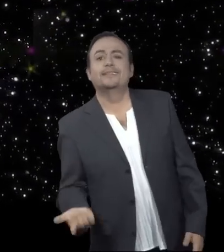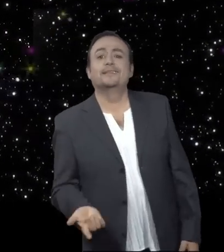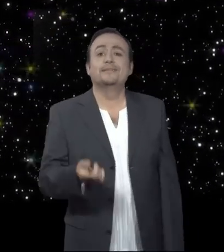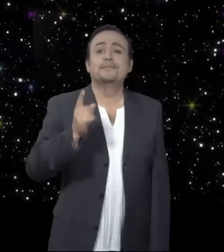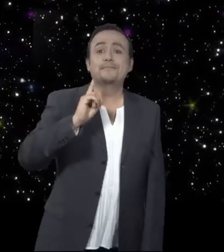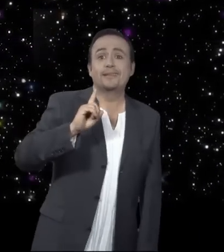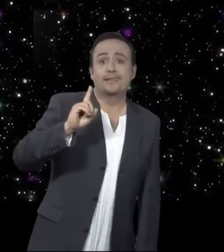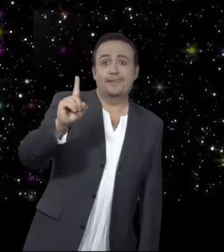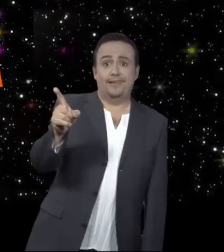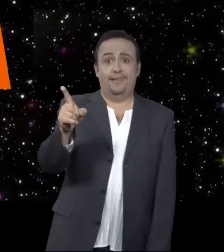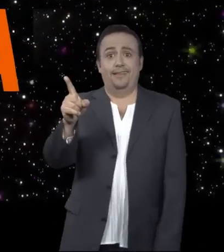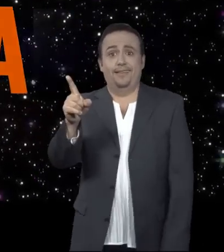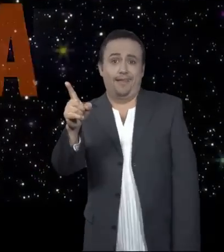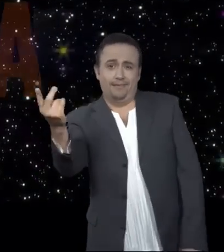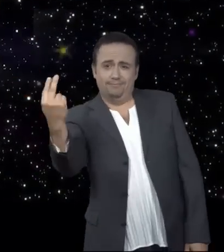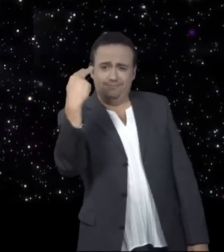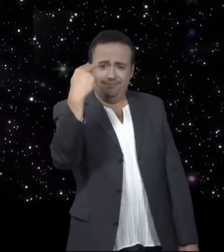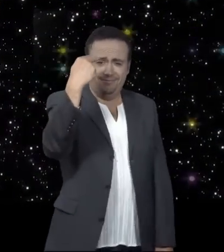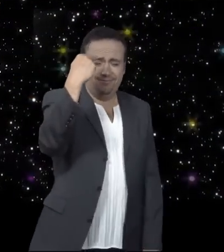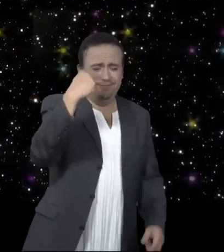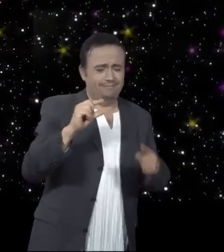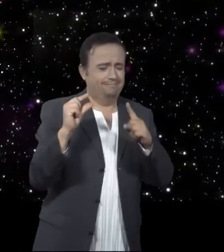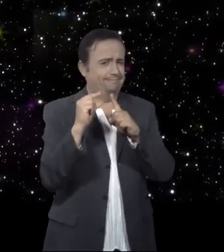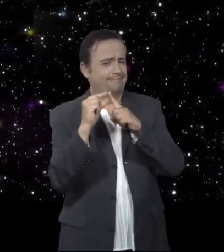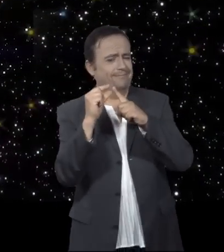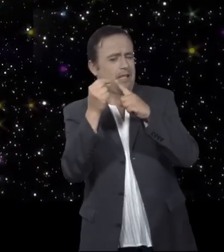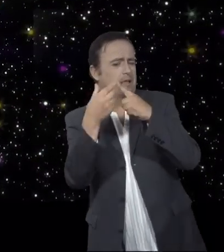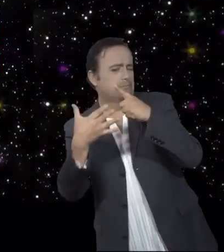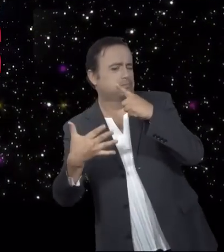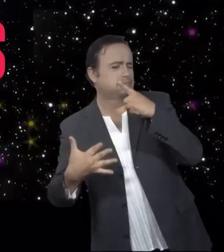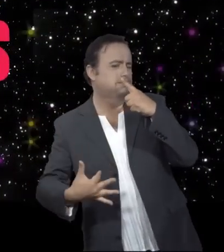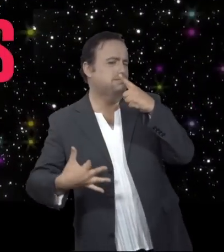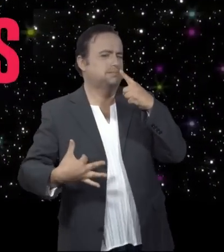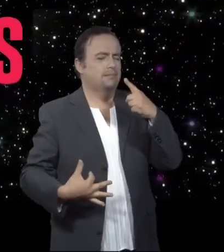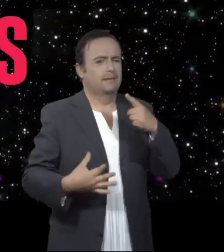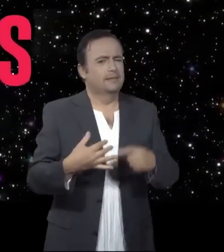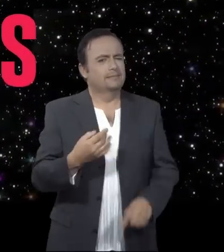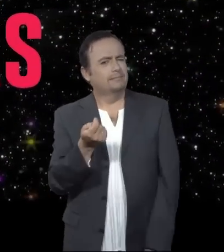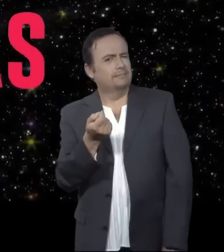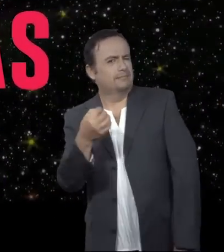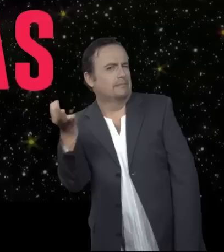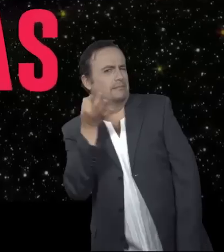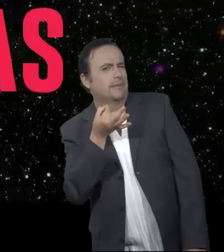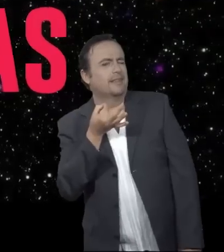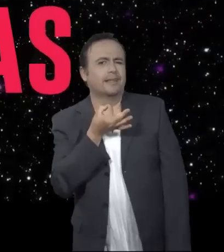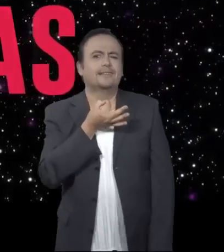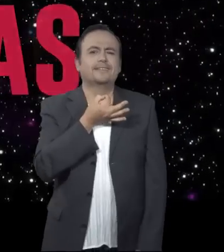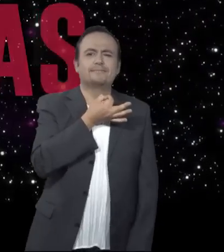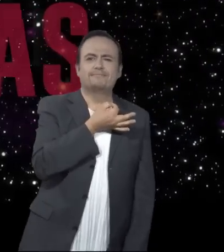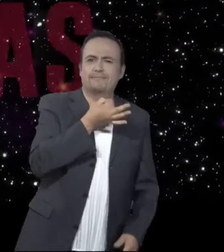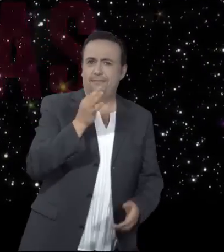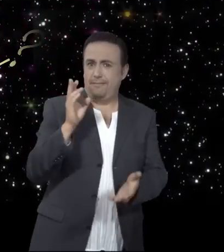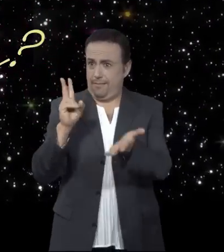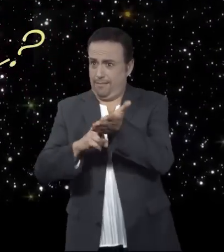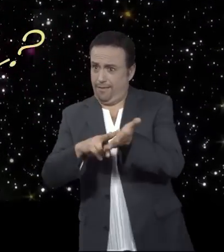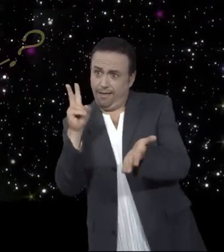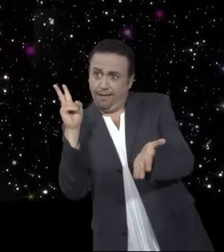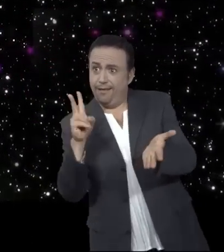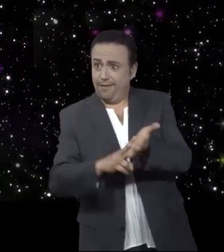Tu mirada me dice más que mil palabras, ¿no crees? No